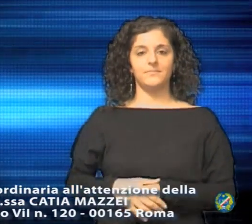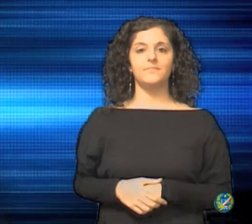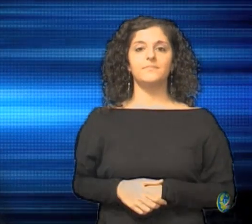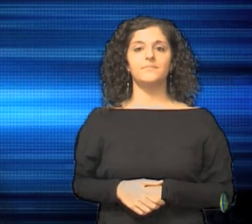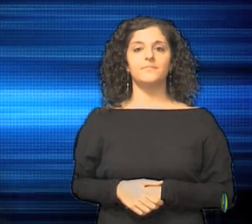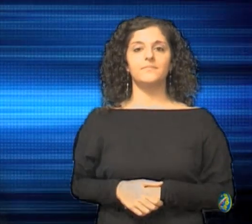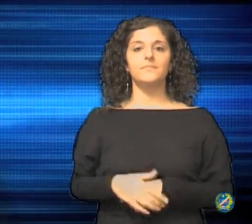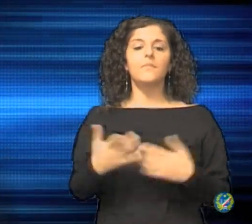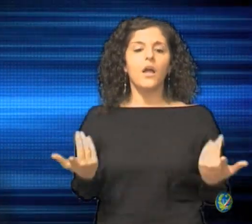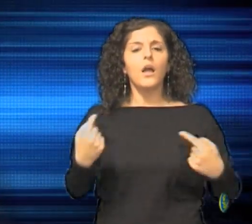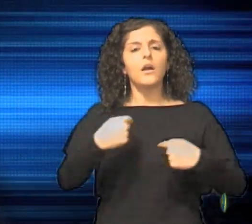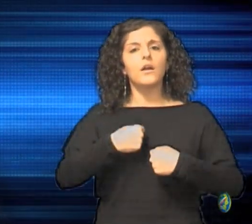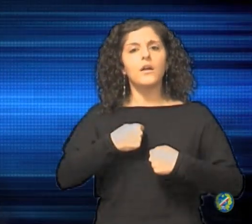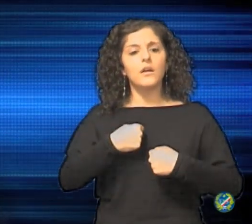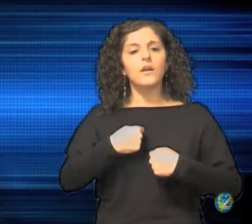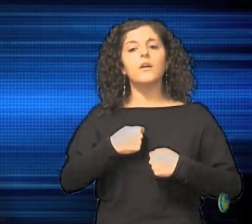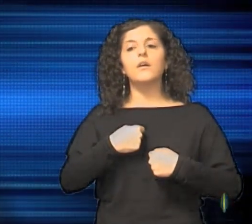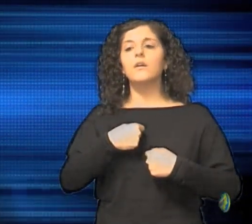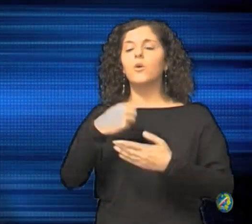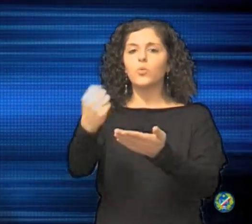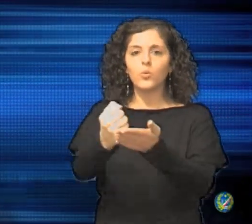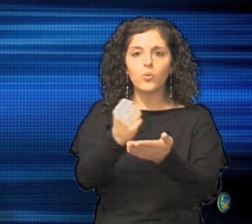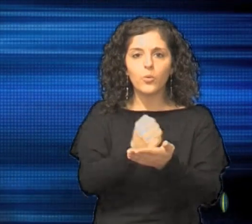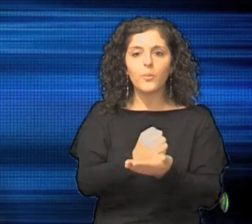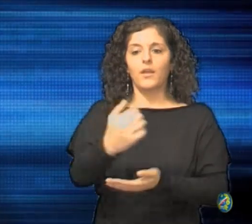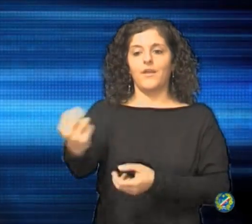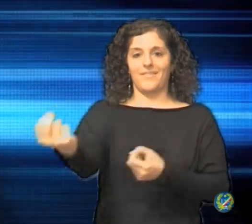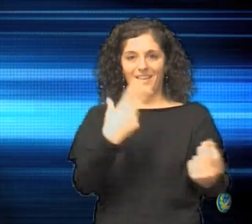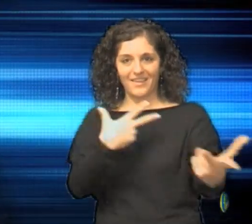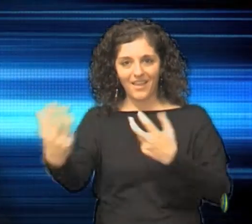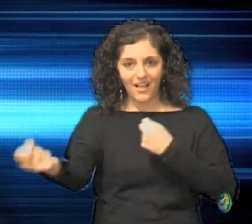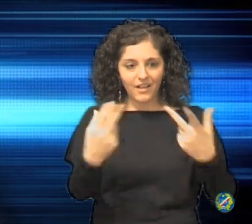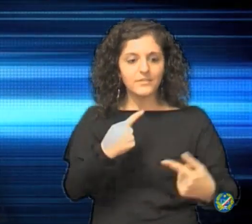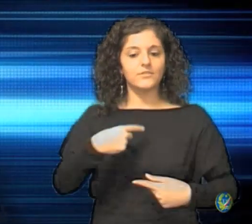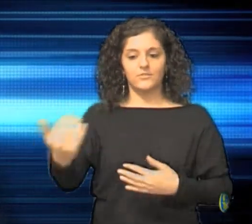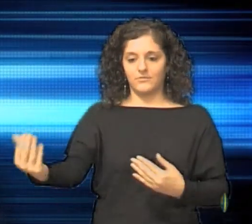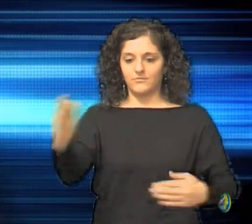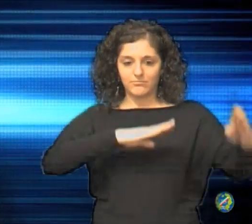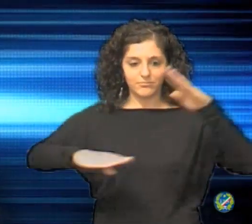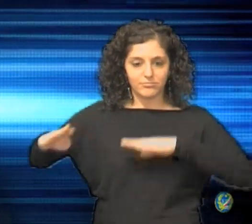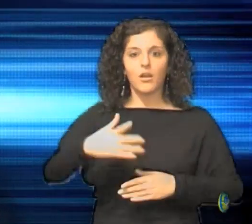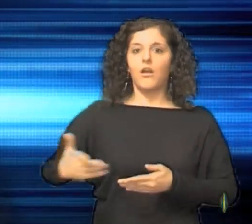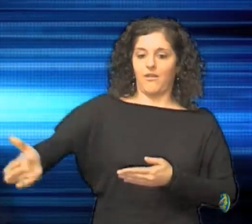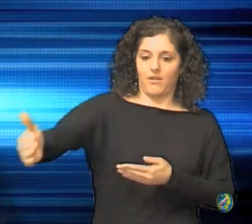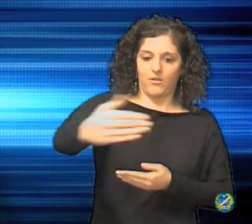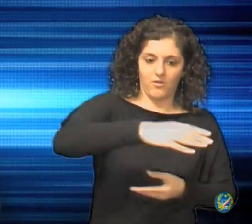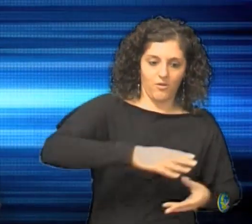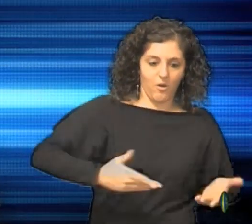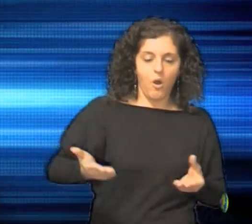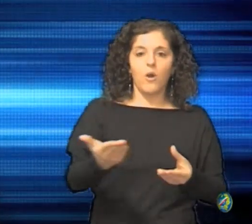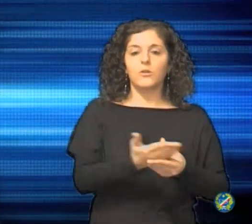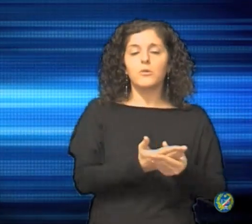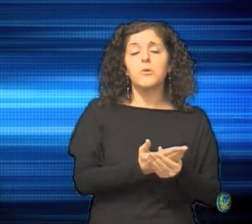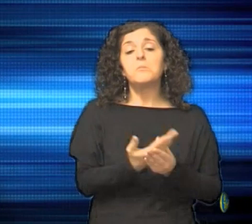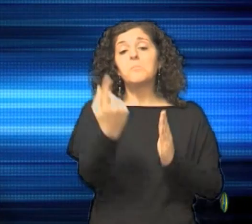Io raccoglierò tutte le vostre segnalazioni e, una volta o due